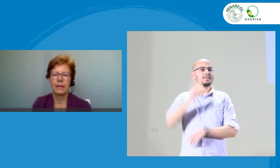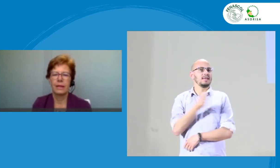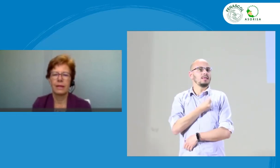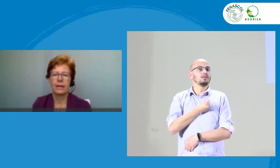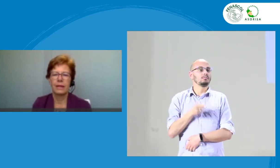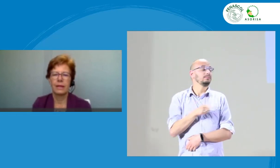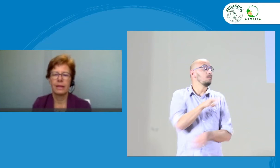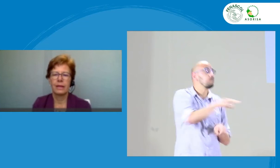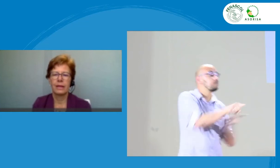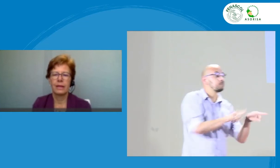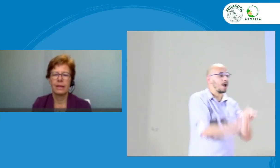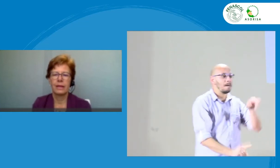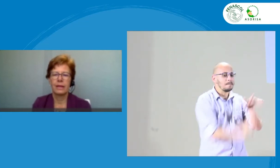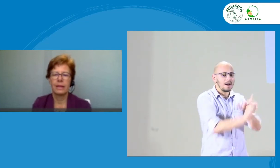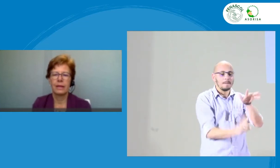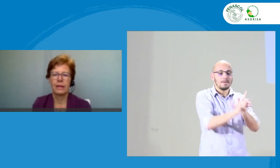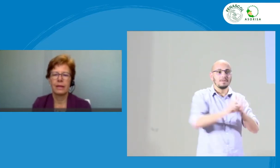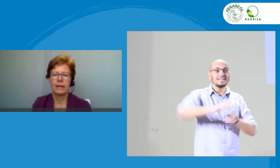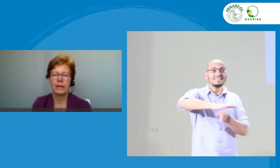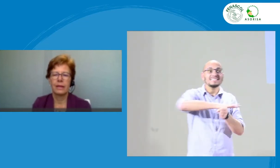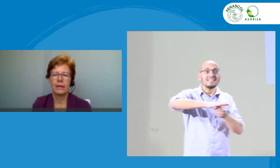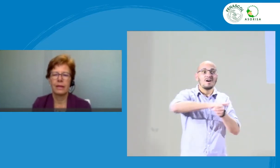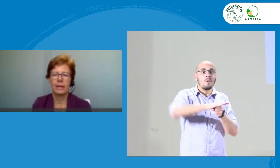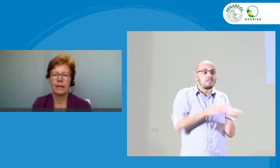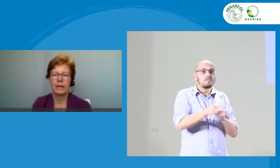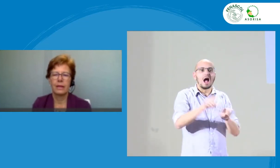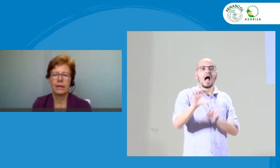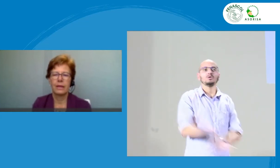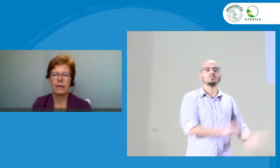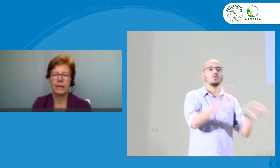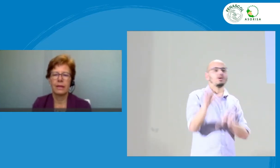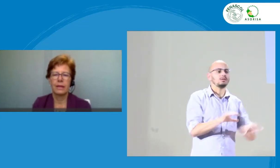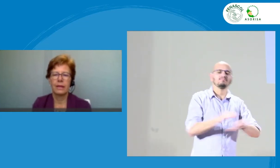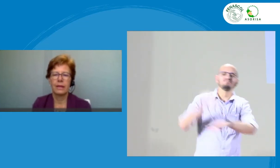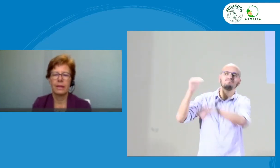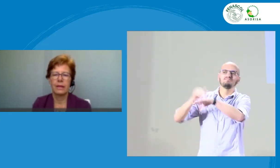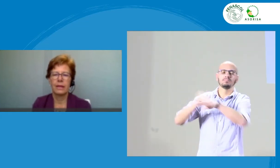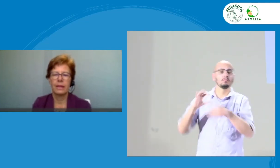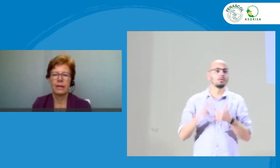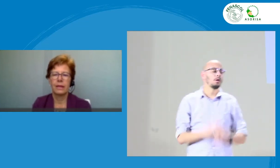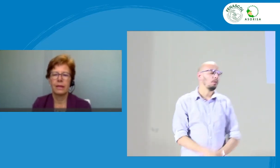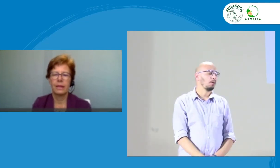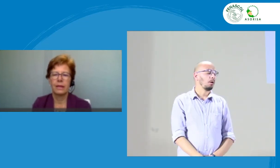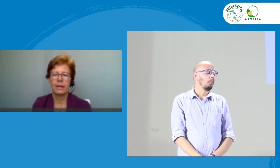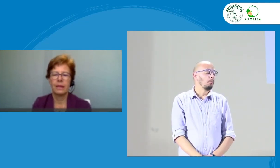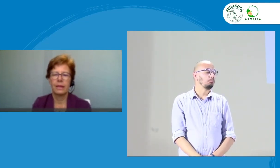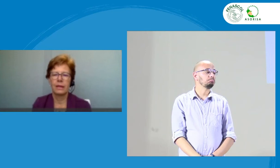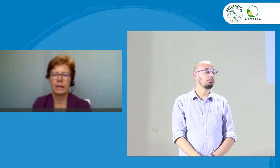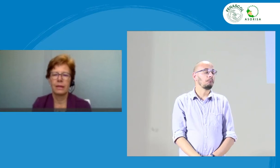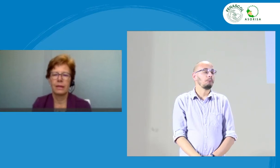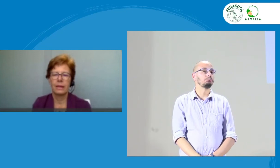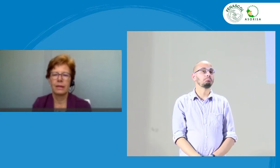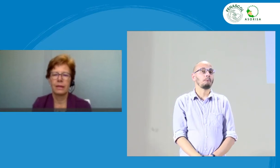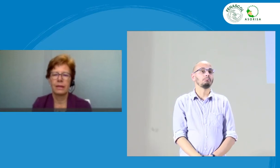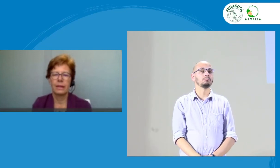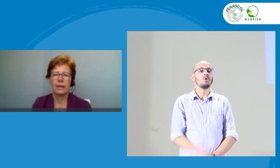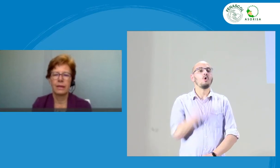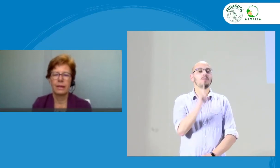Por ejemplo, la federación de intérpretes FENIR, donde se presentan diferentes situaciones actitudinales y nosotros hacemos ese llamado a